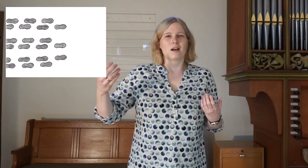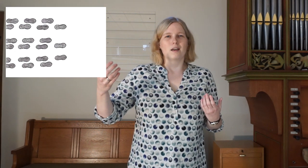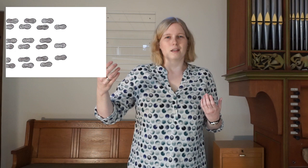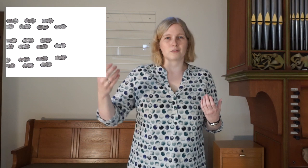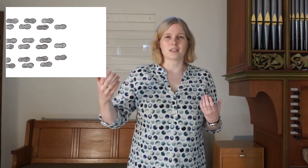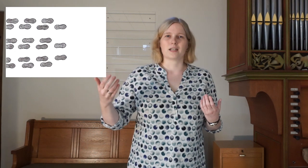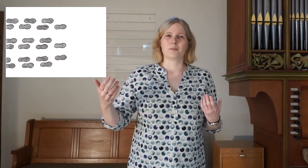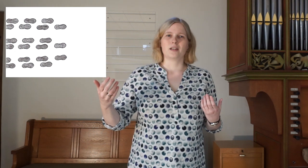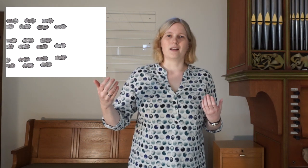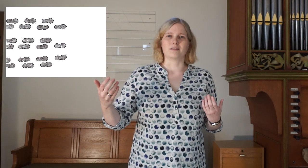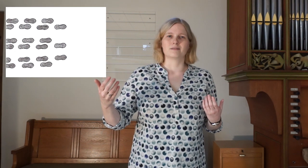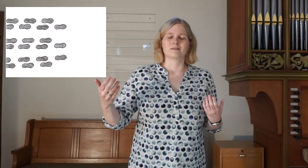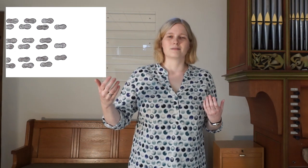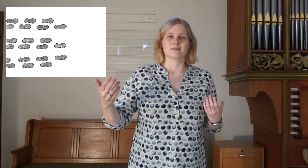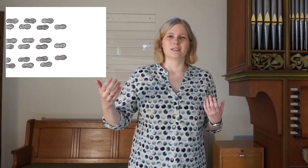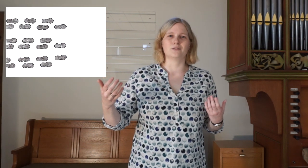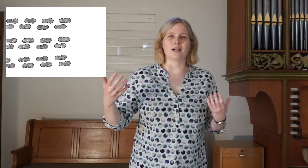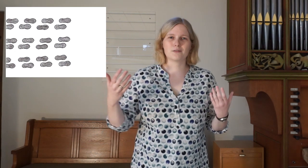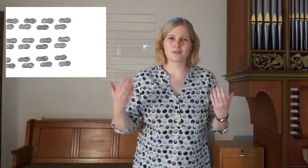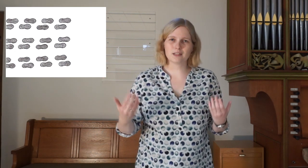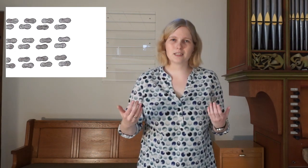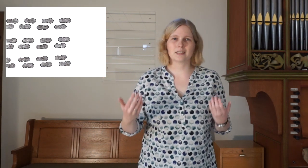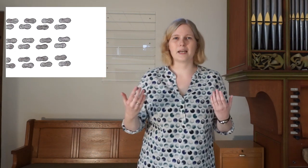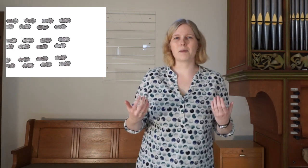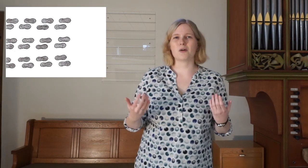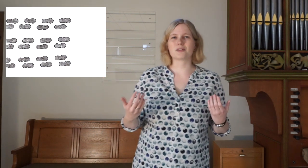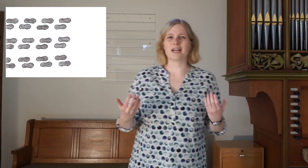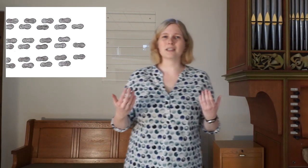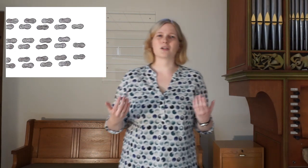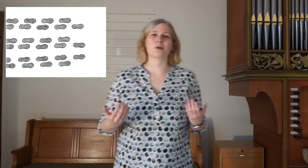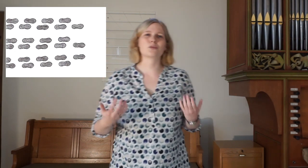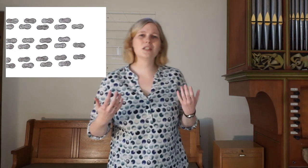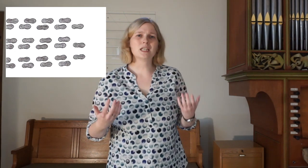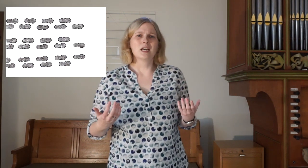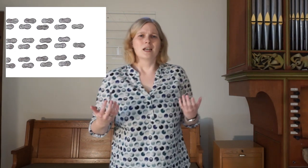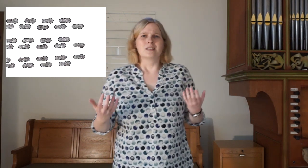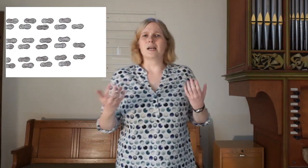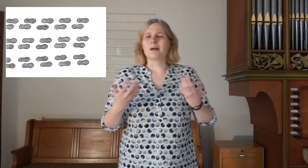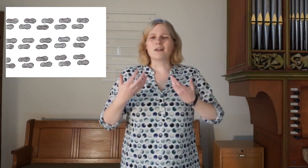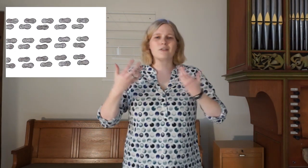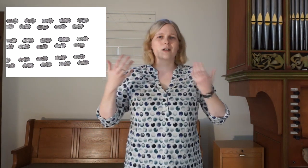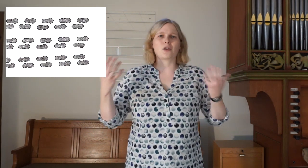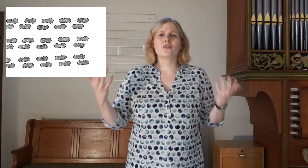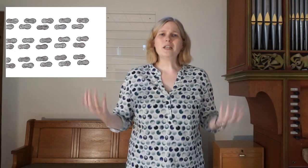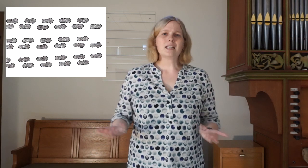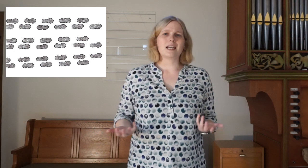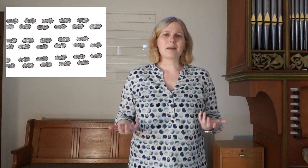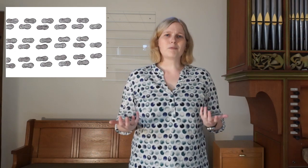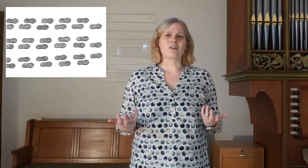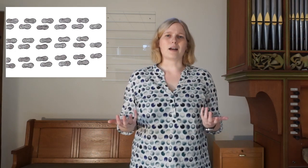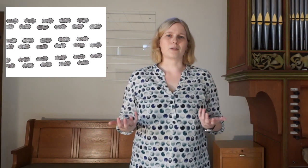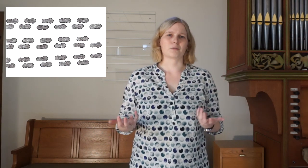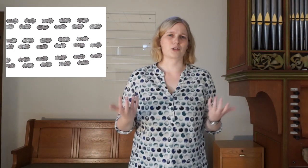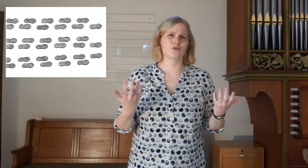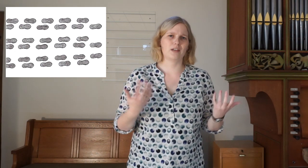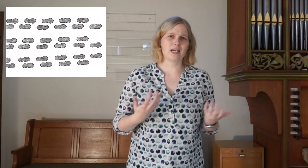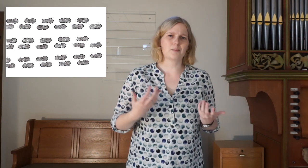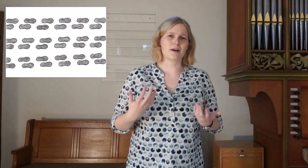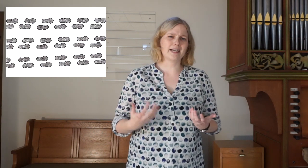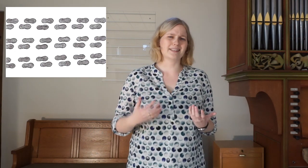Irgendwann kamen sie an. Sie waren wirklich in Emmaus angekommen. Sie, die am Anfang noch wie gelähmt waren und mit schweren Beinen